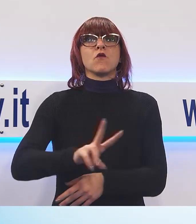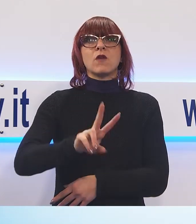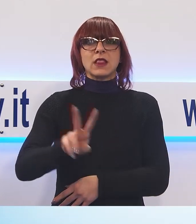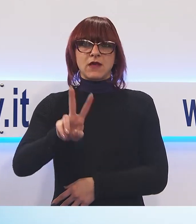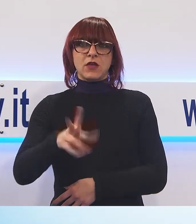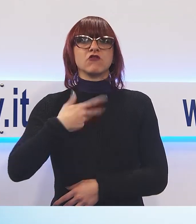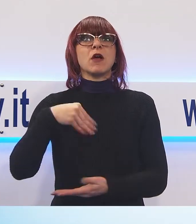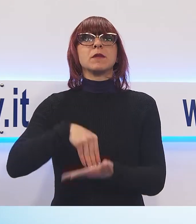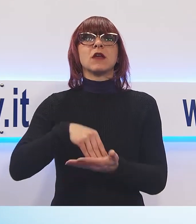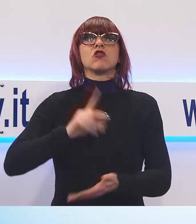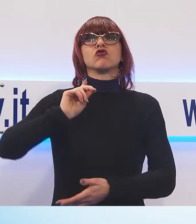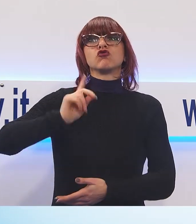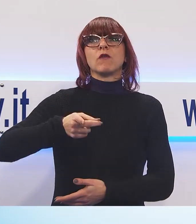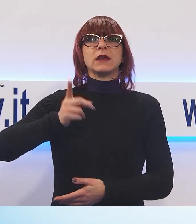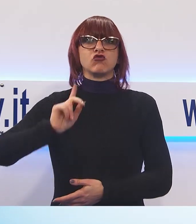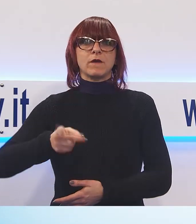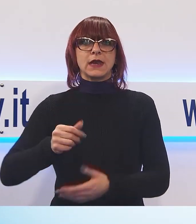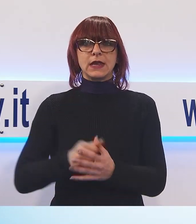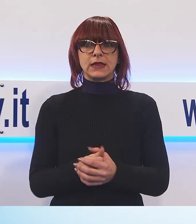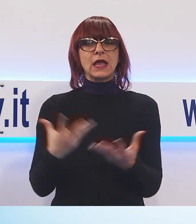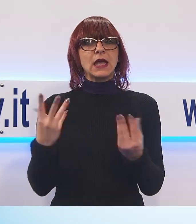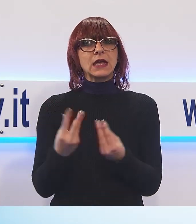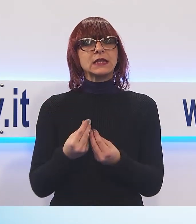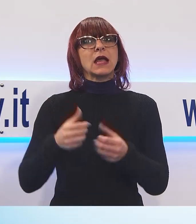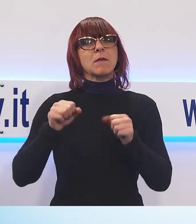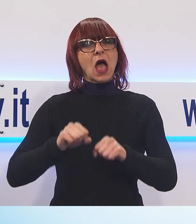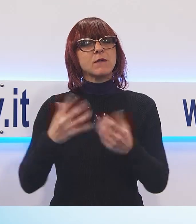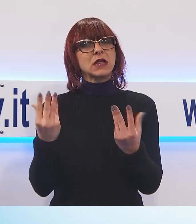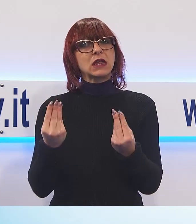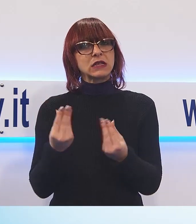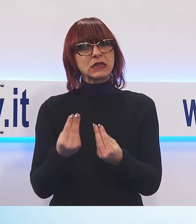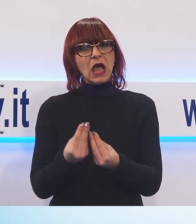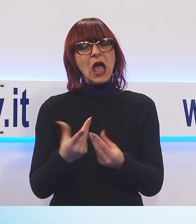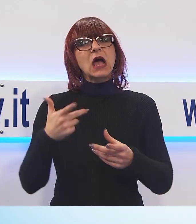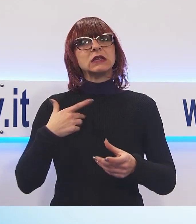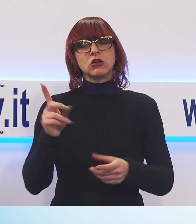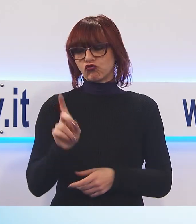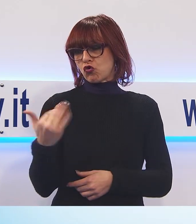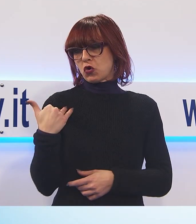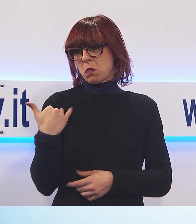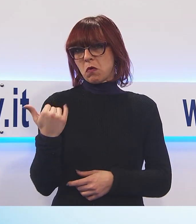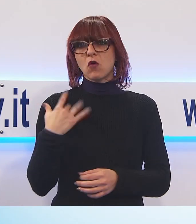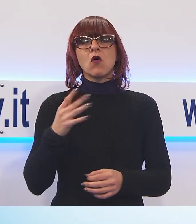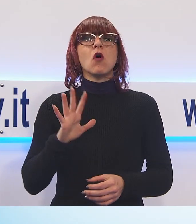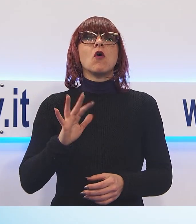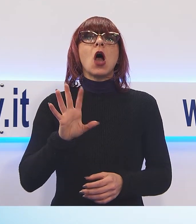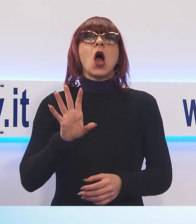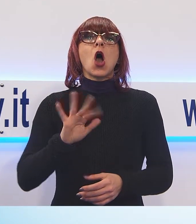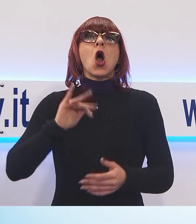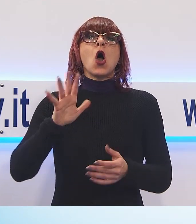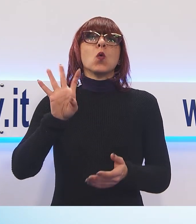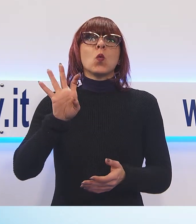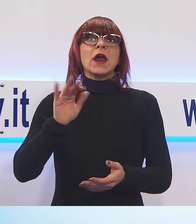secolo il Giovannino di Valdivaiana. Insieme a tanti abitanti della zona si è macchinato nei giorni scorsi oltre 40 quintali di castagne.